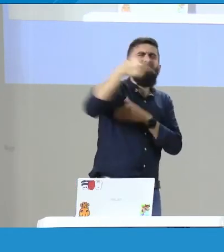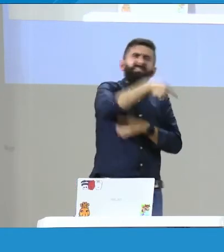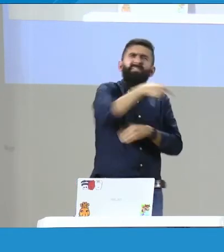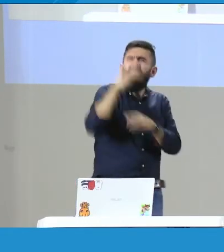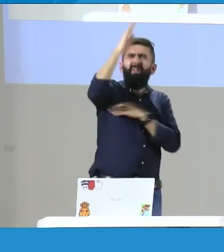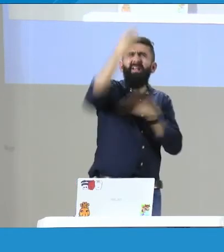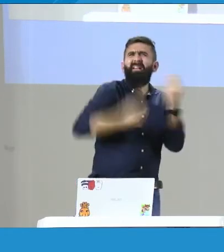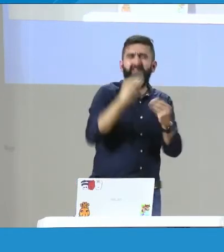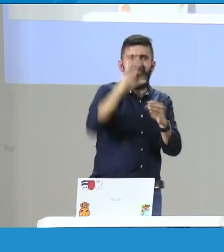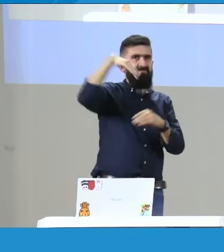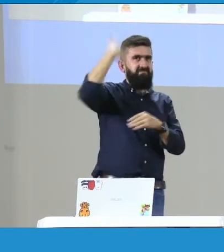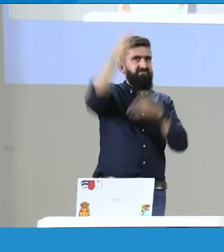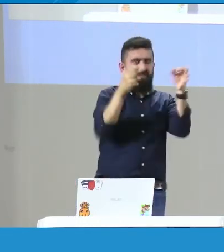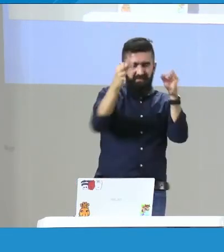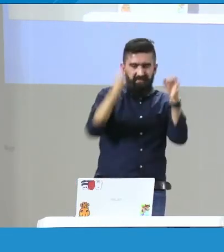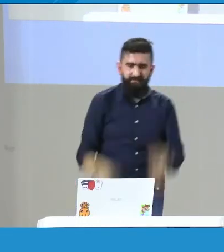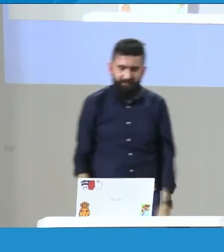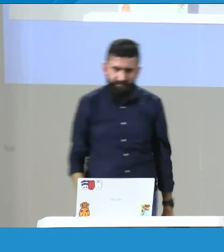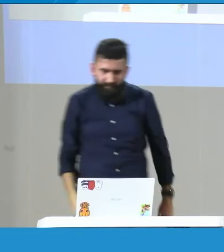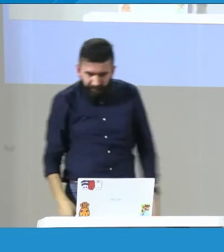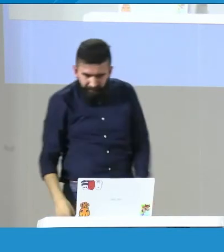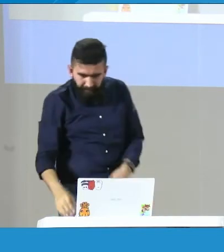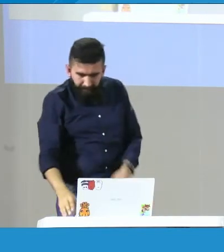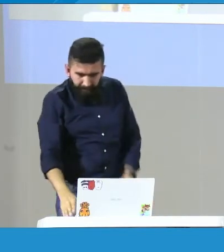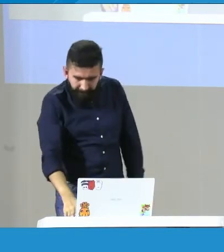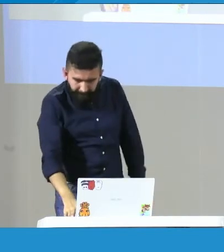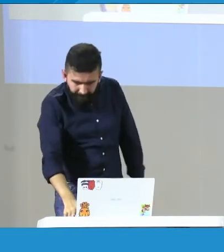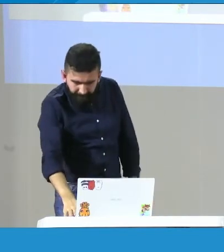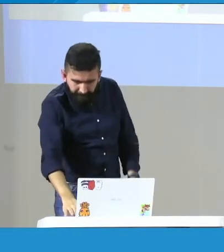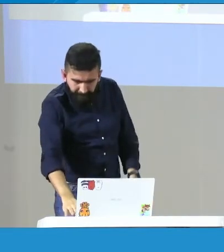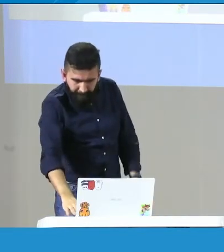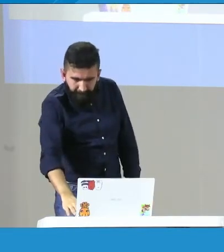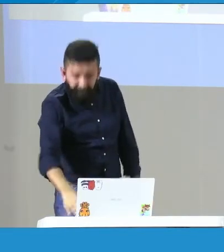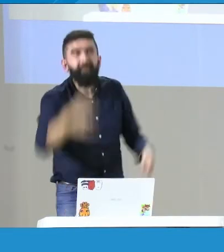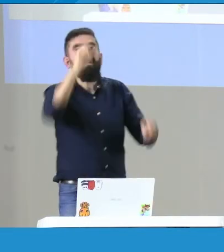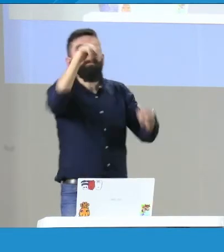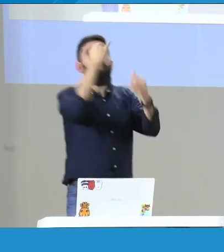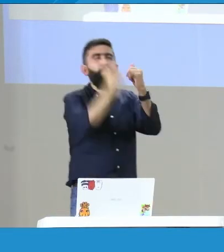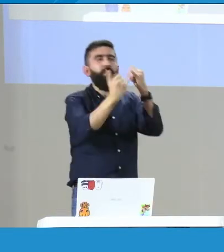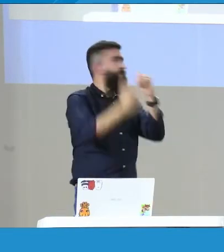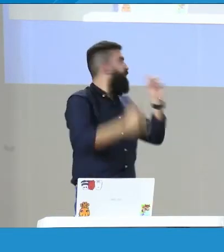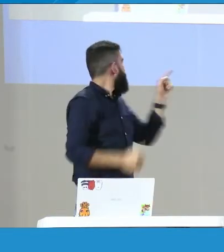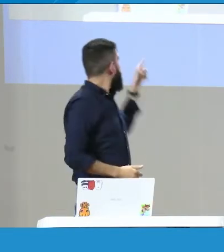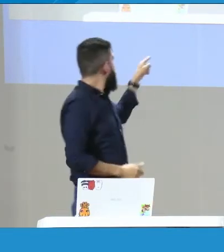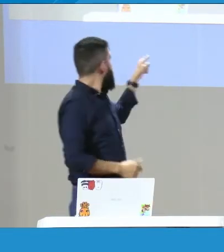Y eso es lo que estamos desarrollando a través del pre-comité. Ya les voy a contar cuál es el resultado o cuál es el objetivo de esto.